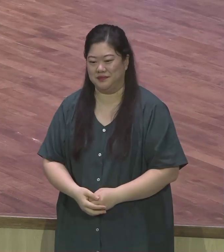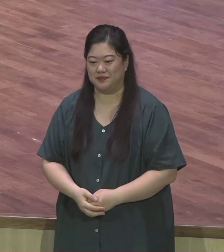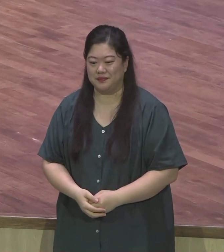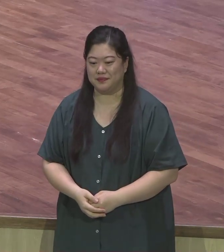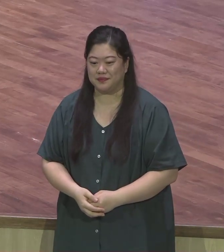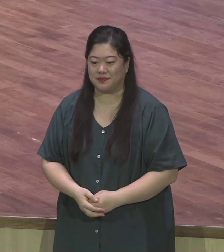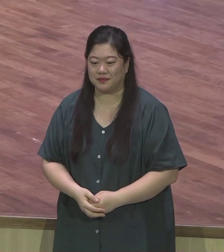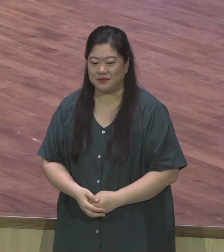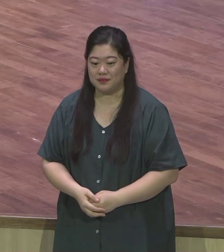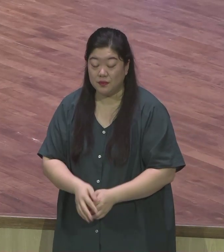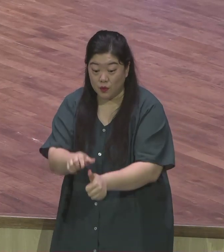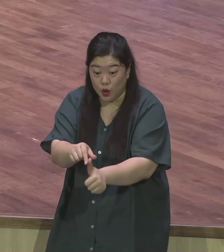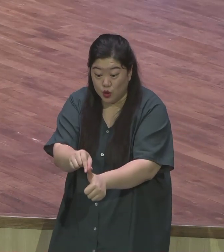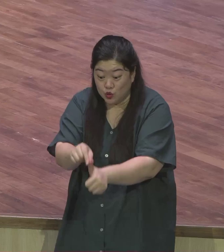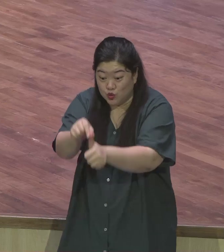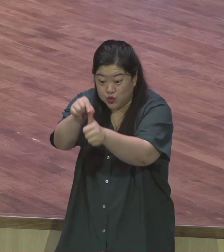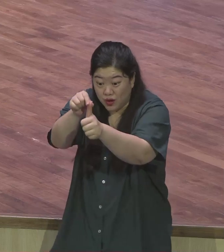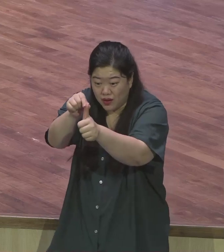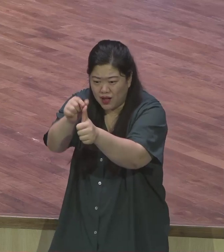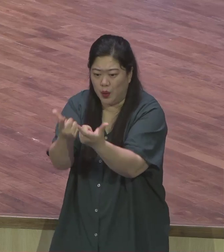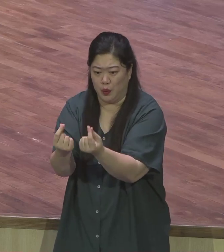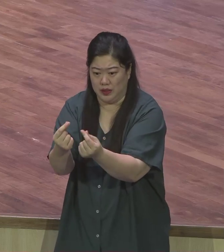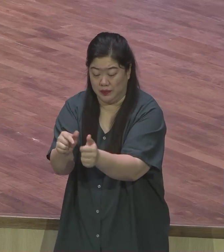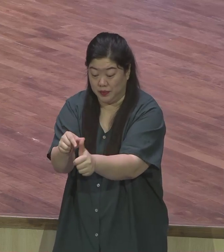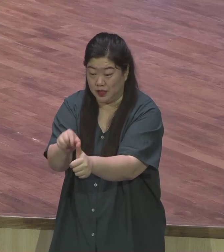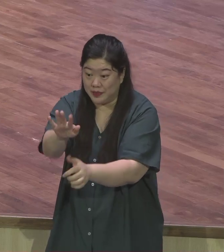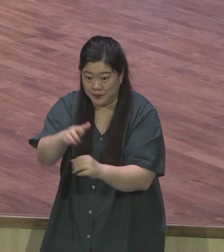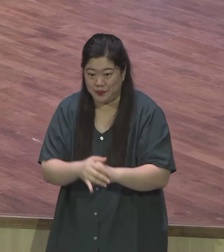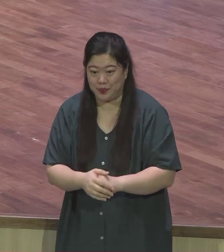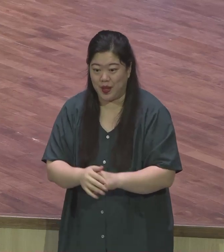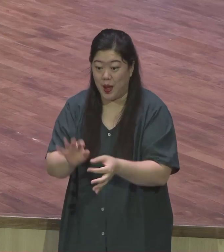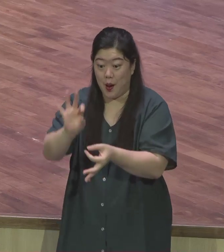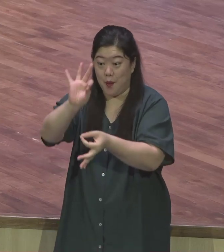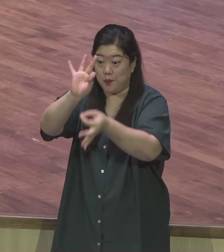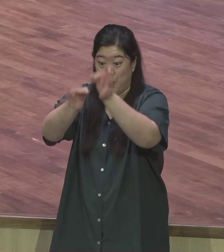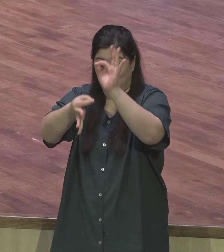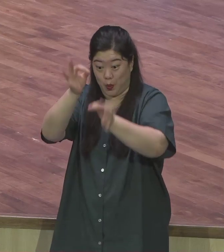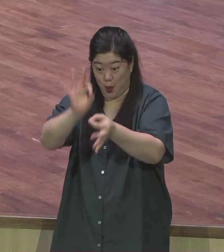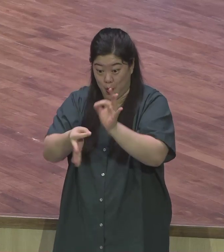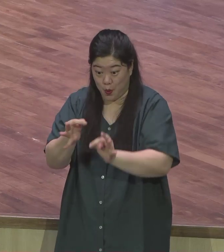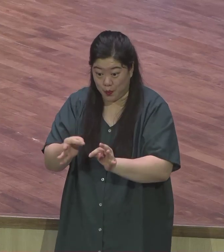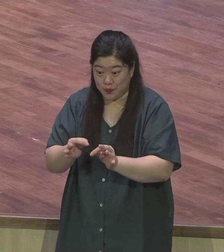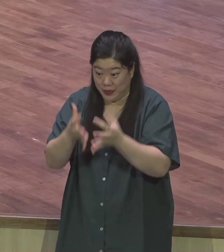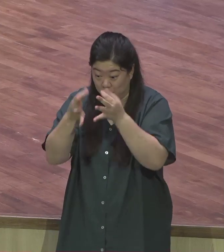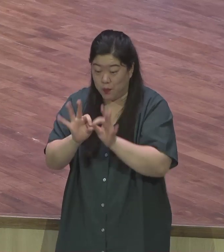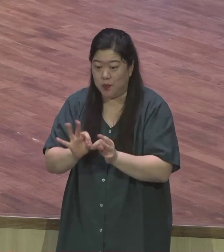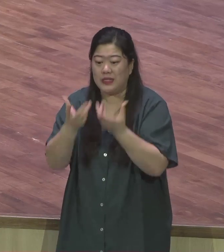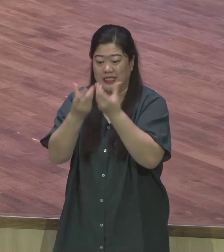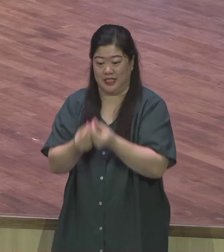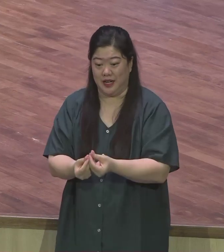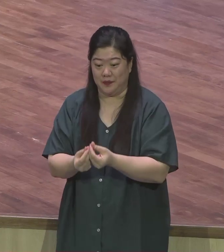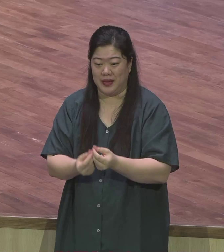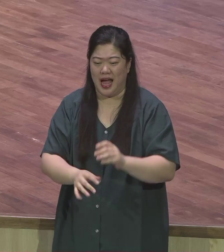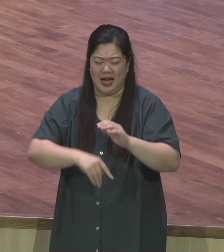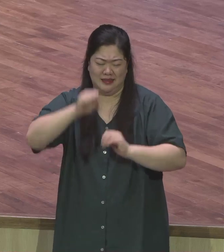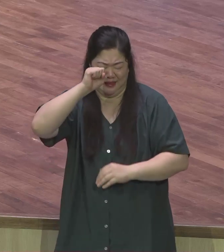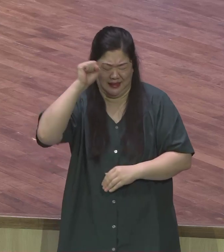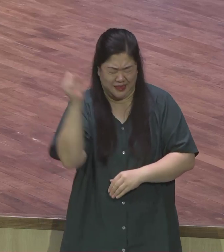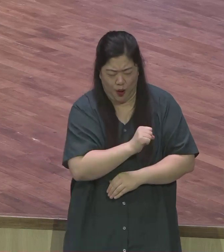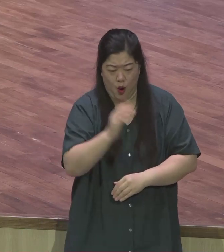구원의 문제가 그렇습니다 여러분 그 포도원 품권의 이야기 보십시오 아침 일찍부터 와서 일한 사람 오후 5시에